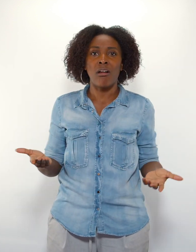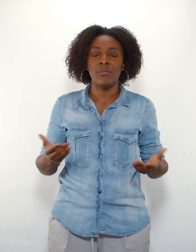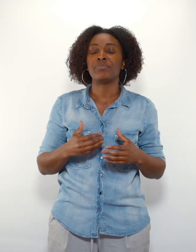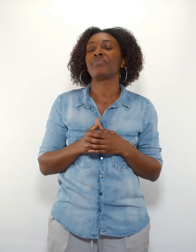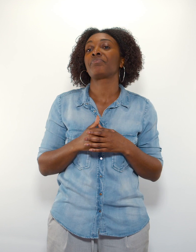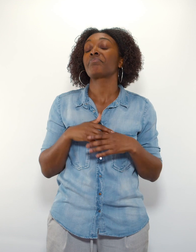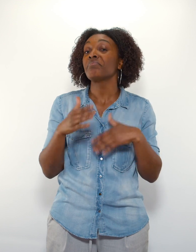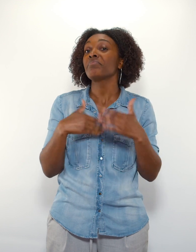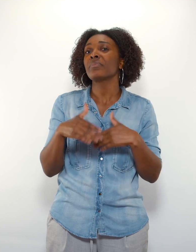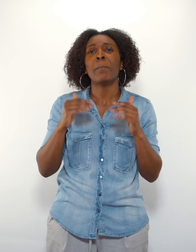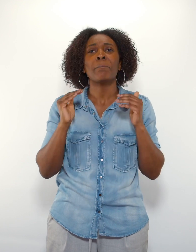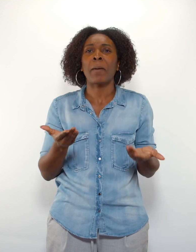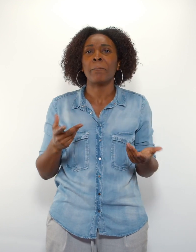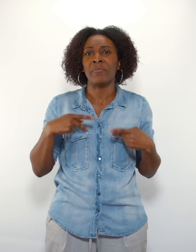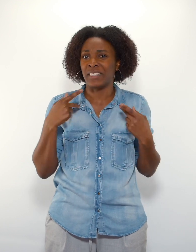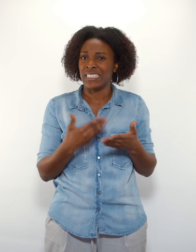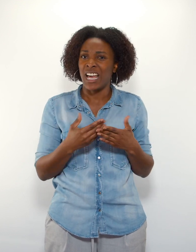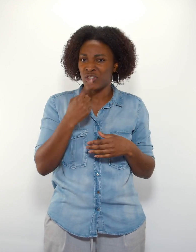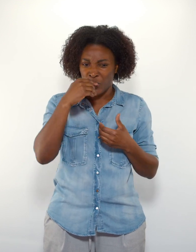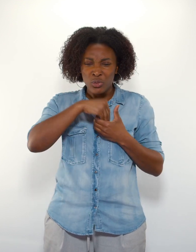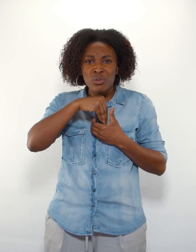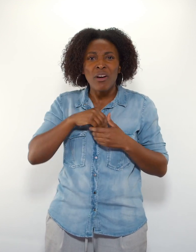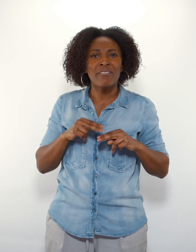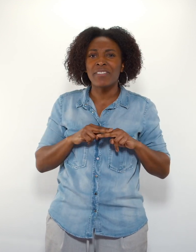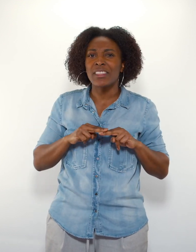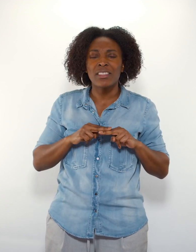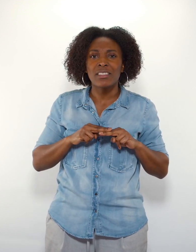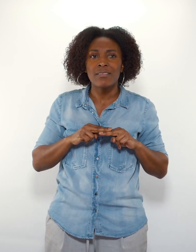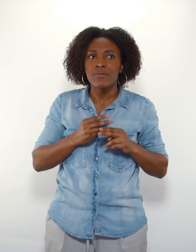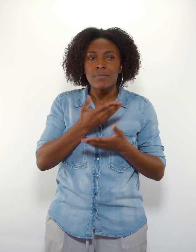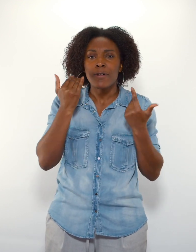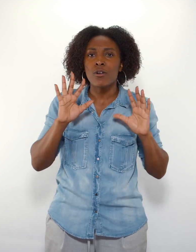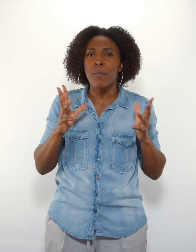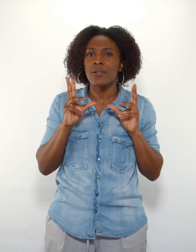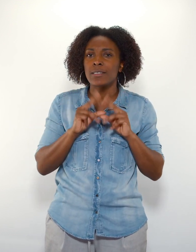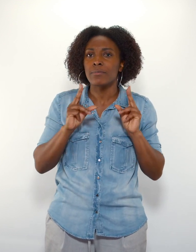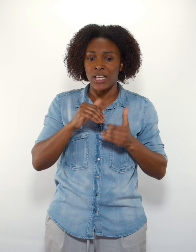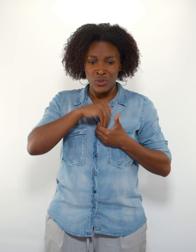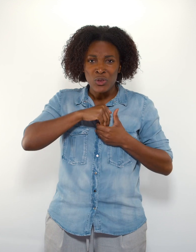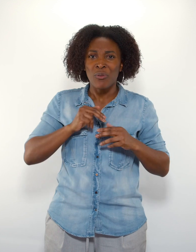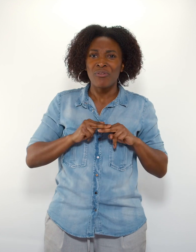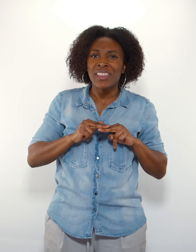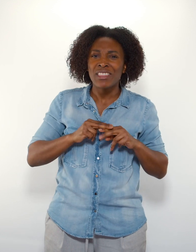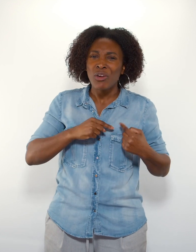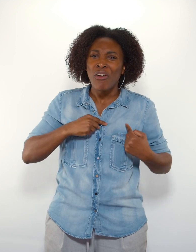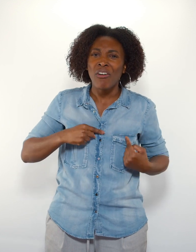Mais malgré tout ce que je faisais, il y avait toujours en moi un vide. Et je ne pouvais expliquer ce vide qui, du moins, était dans mon cœur.